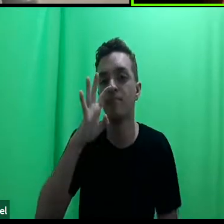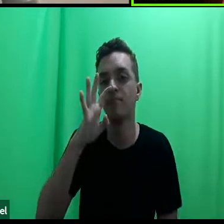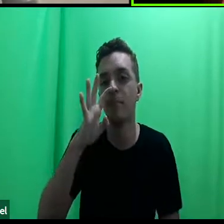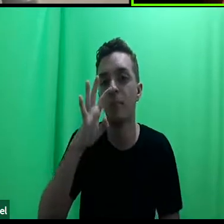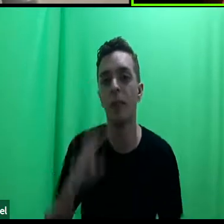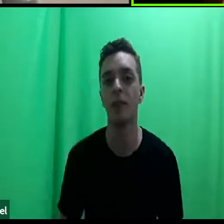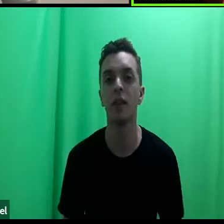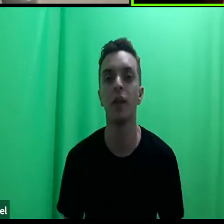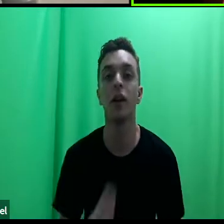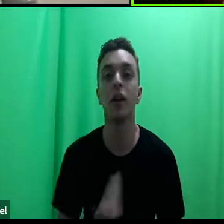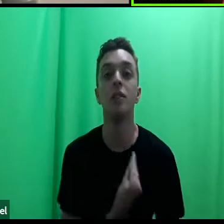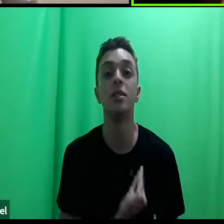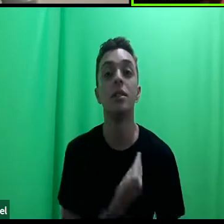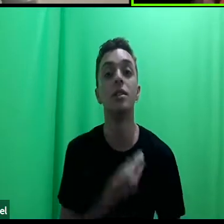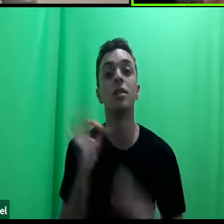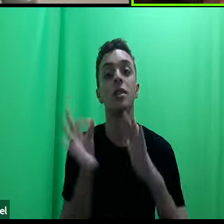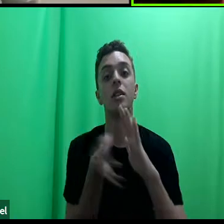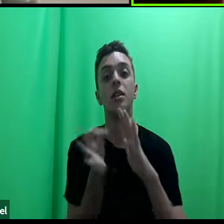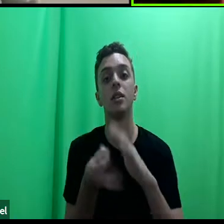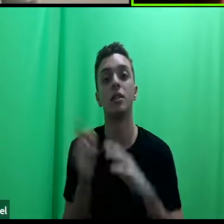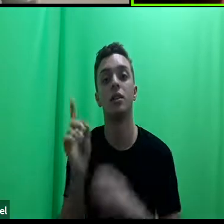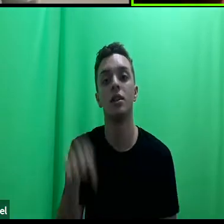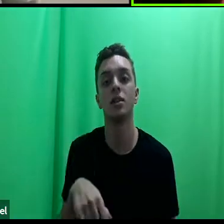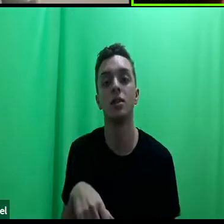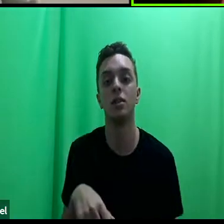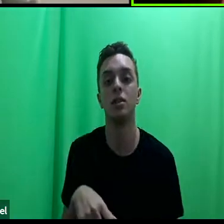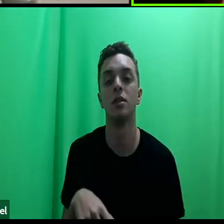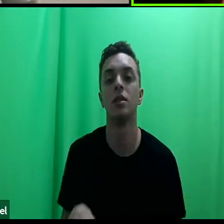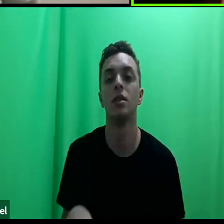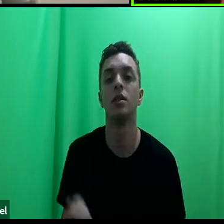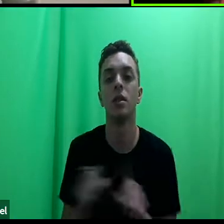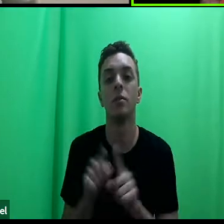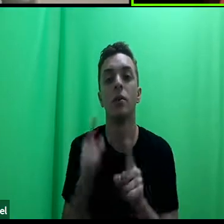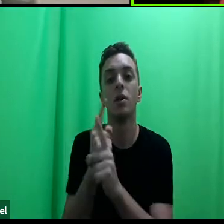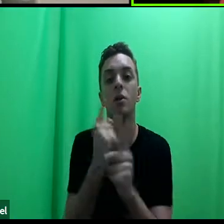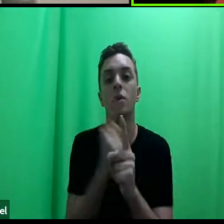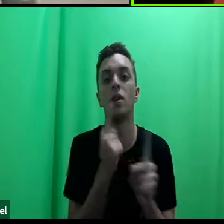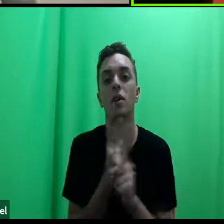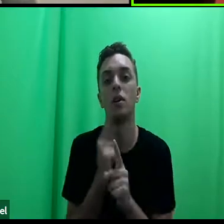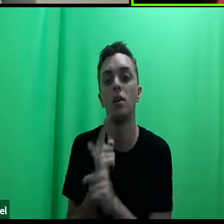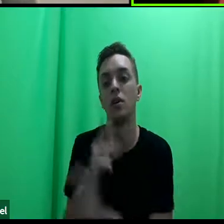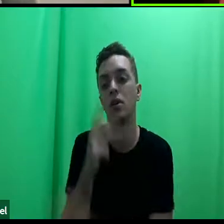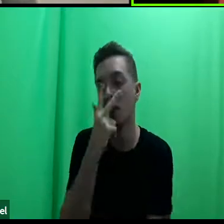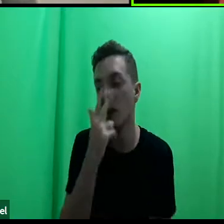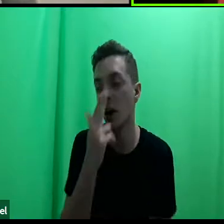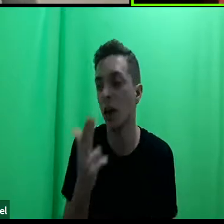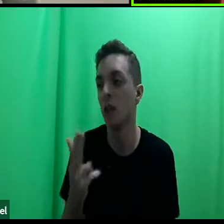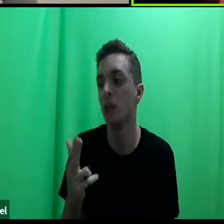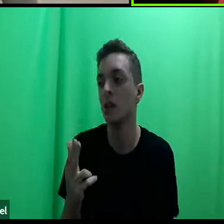existência das clínicas é uma resistência e também esse encontro me parece bastante